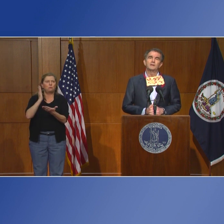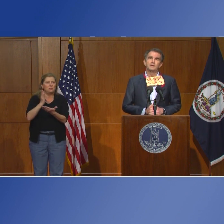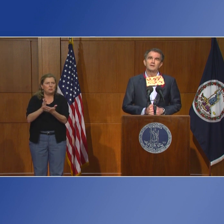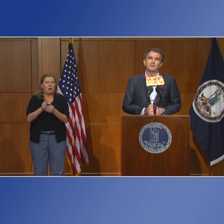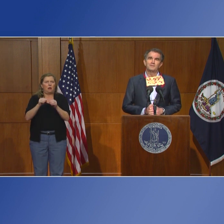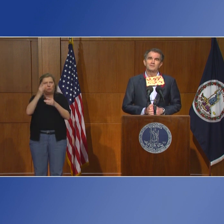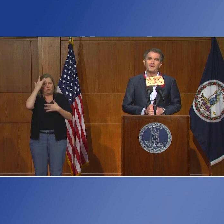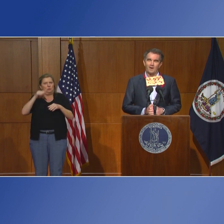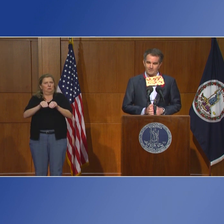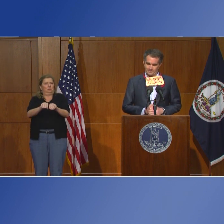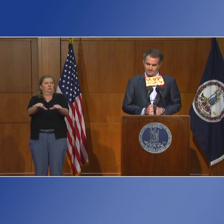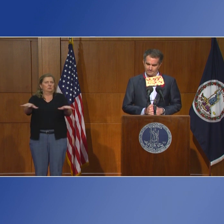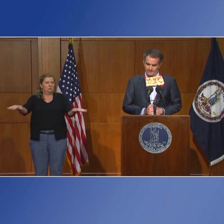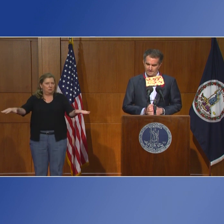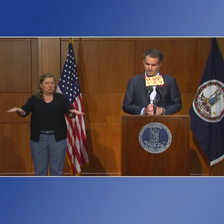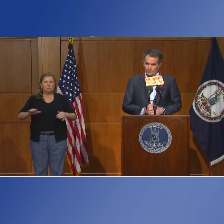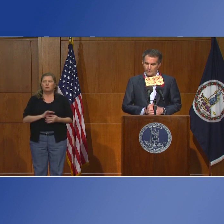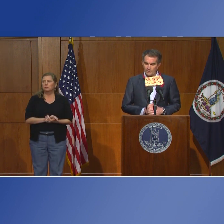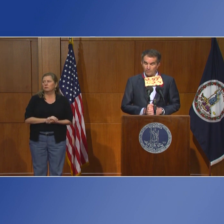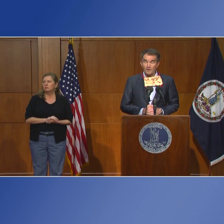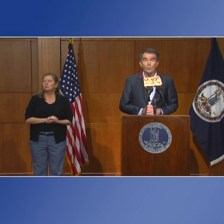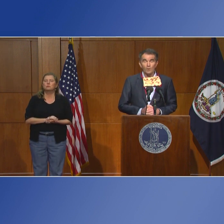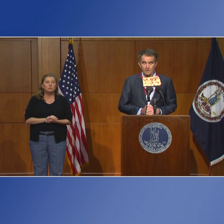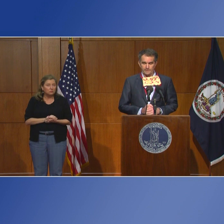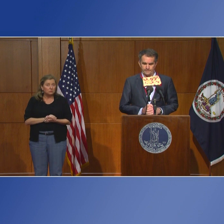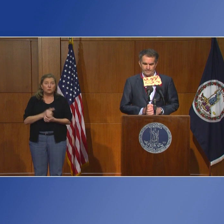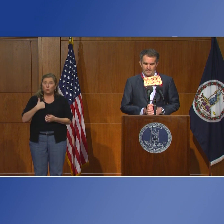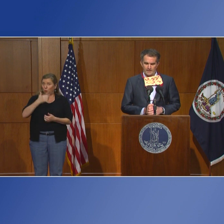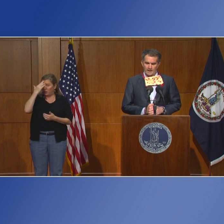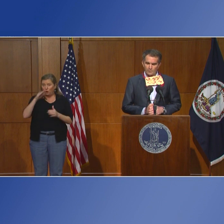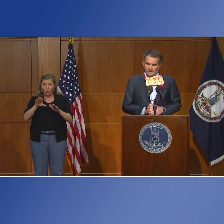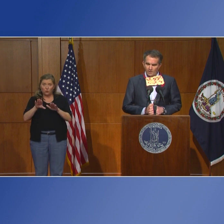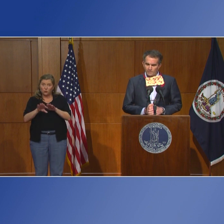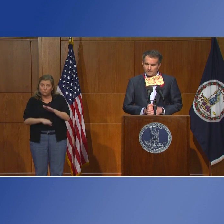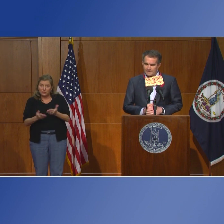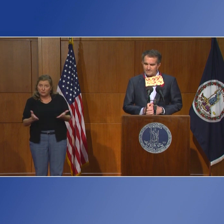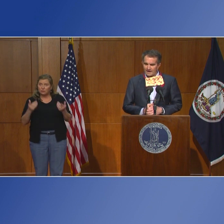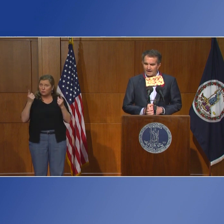la contaminación con este virus.